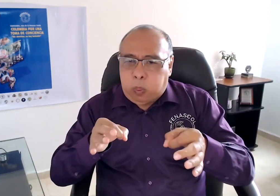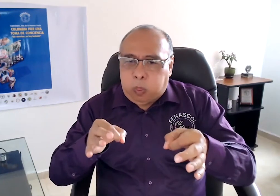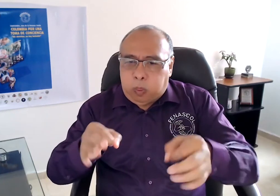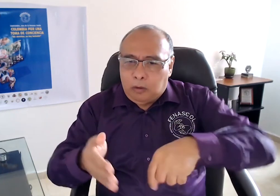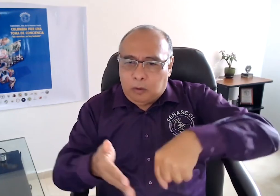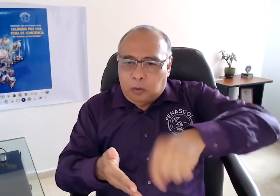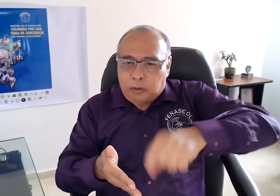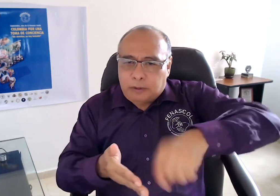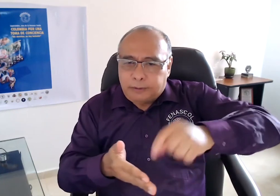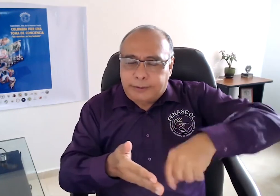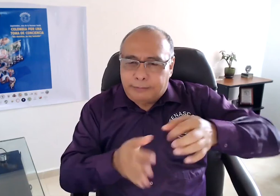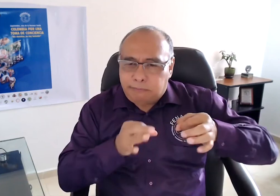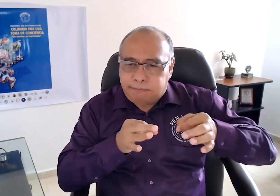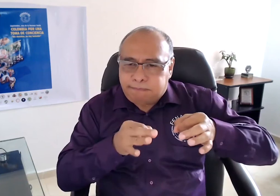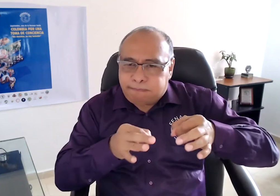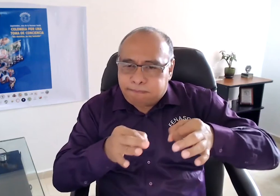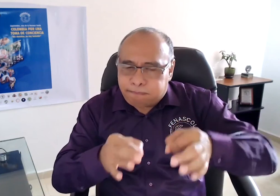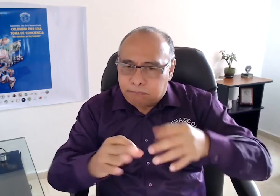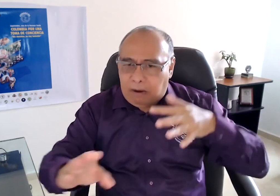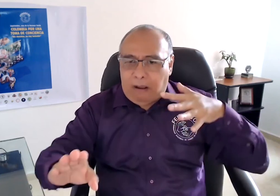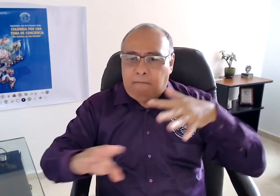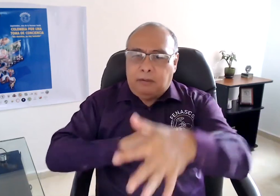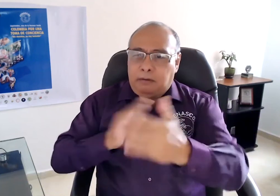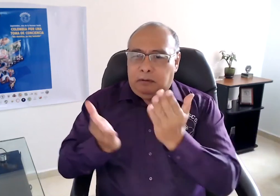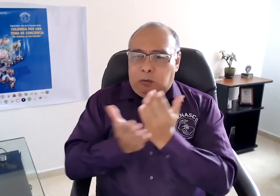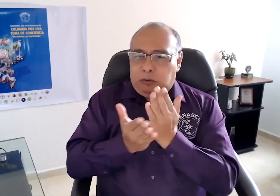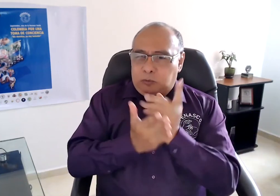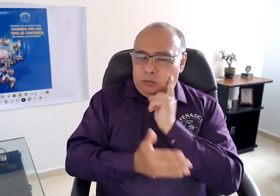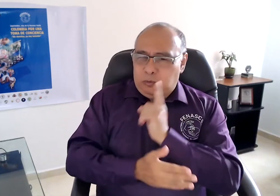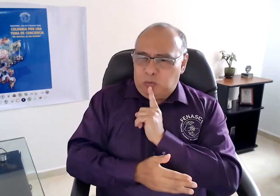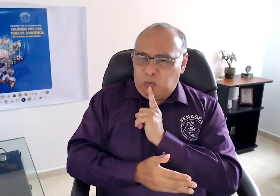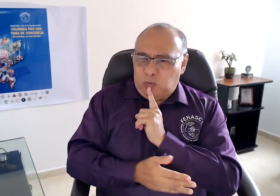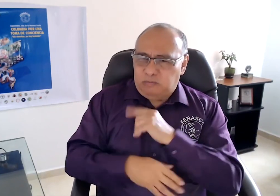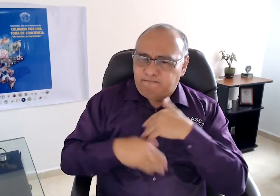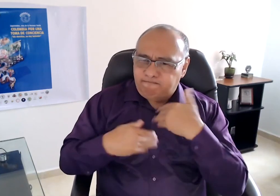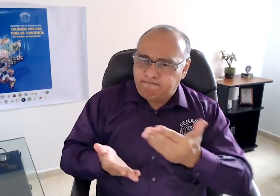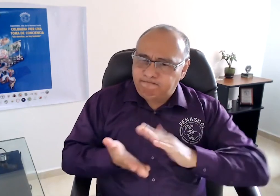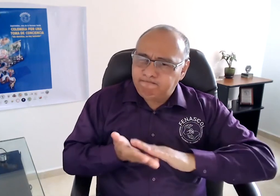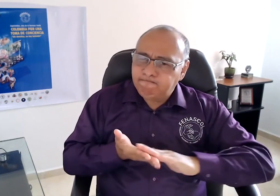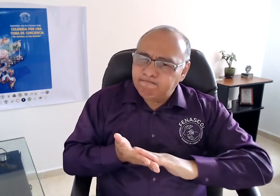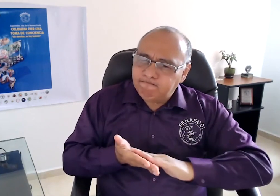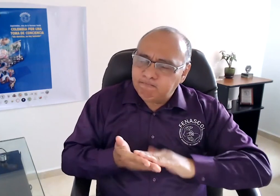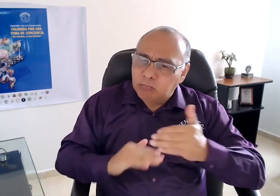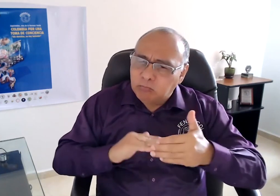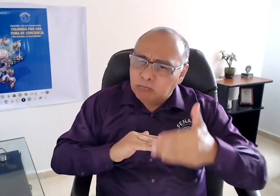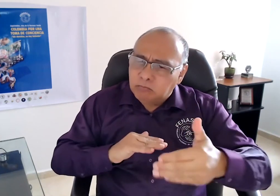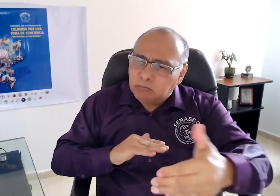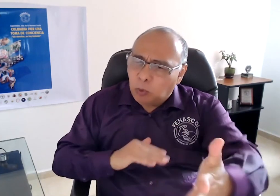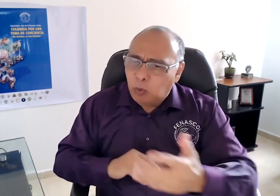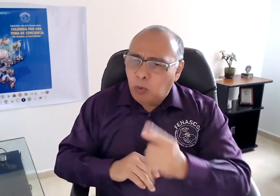los padres de familia, cómo ha habido retrasos en su contratación y ha afectado a la comunidad sorda y su educación.